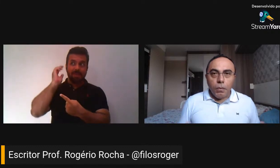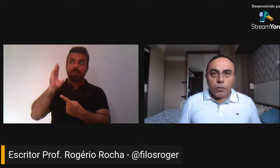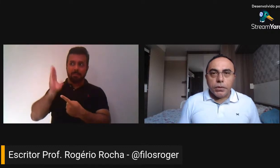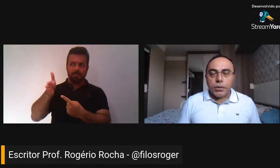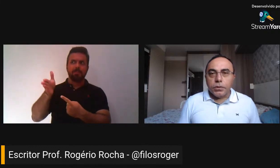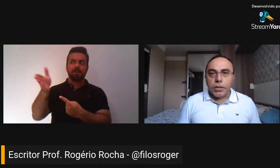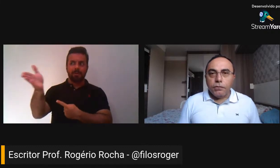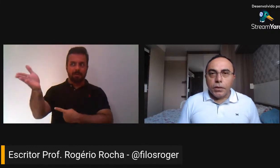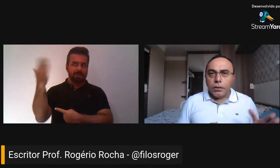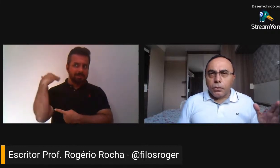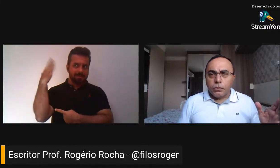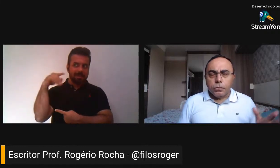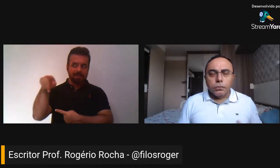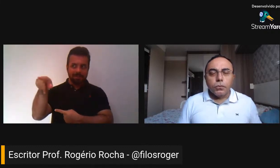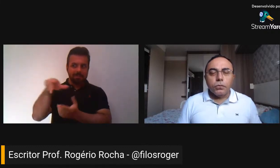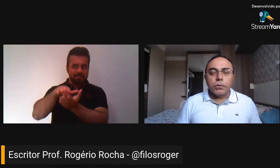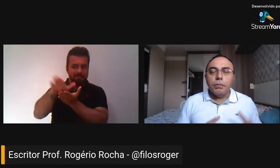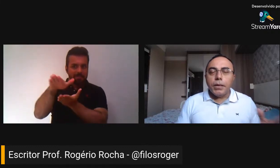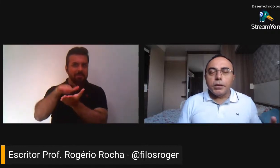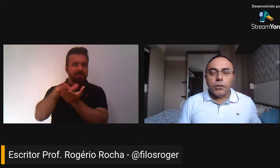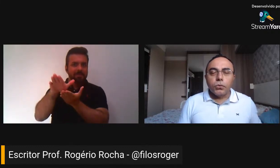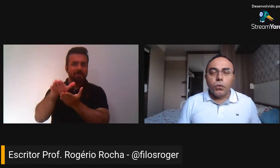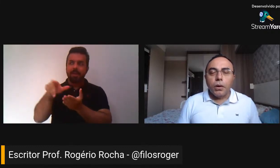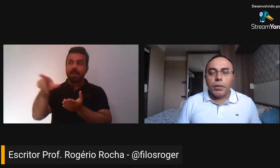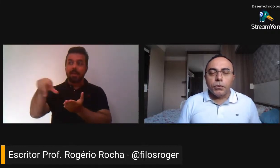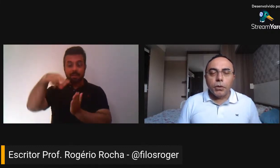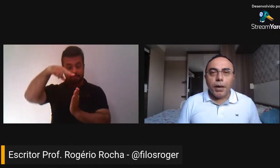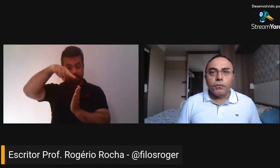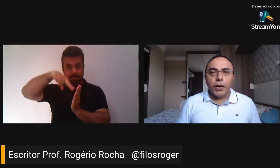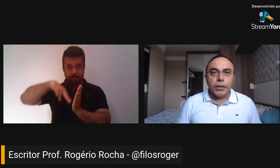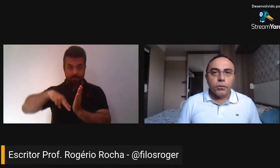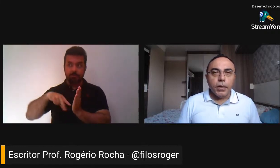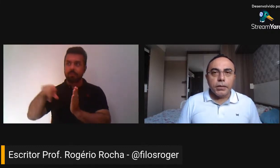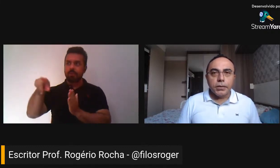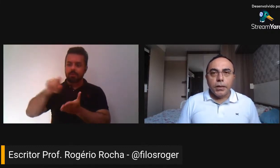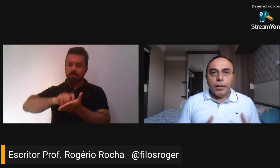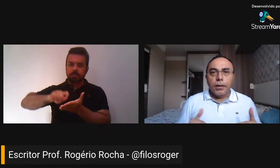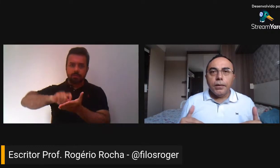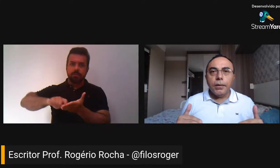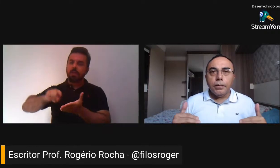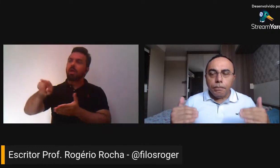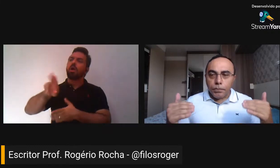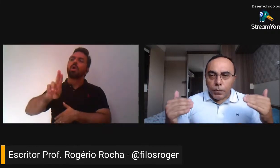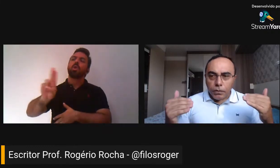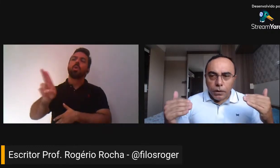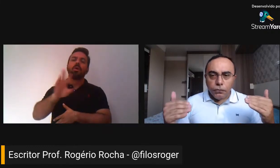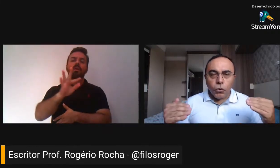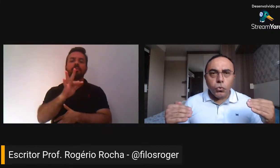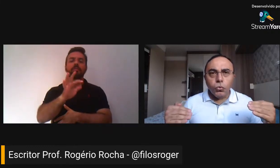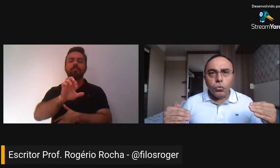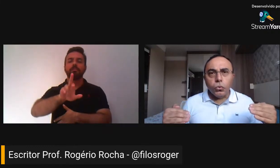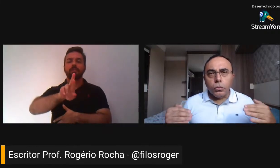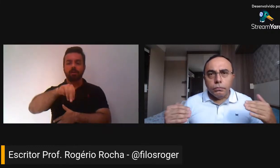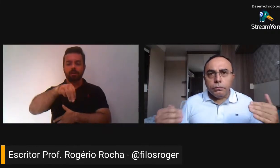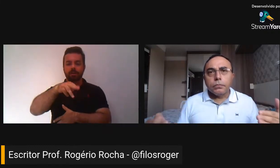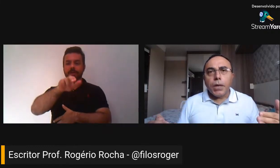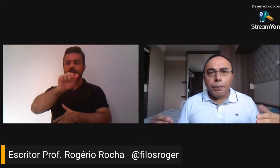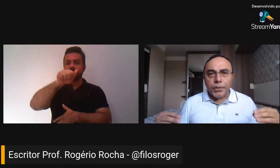e que leu alguma coisa que eu escrevi, que é um também escritor, um amigo chamado Fernando Reis, ele foi